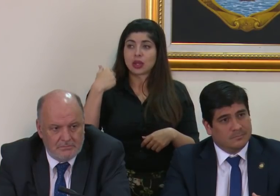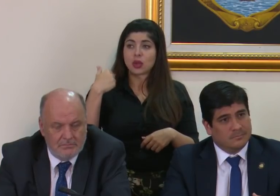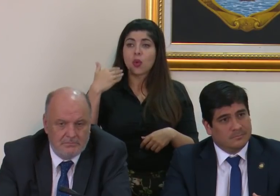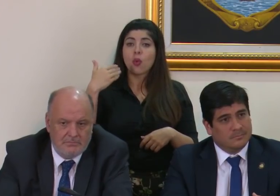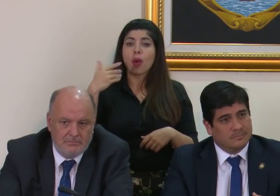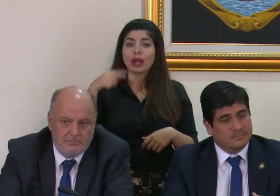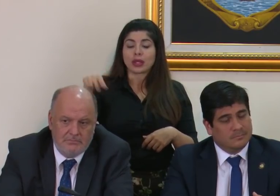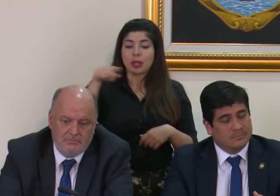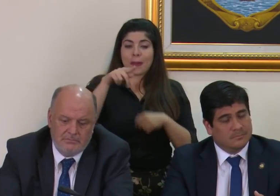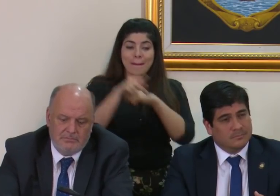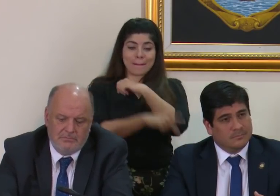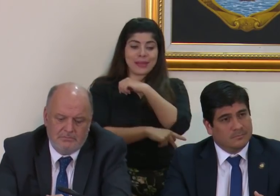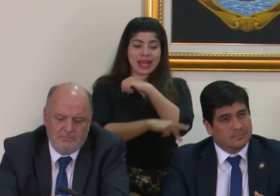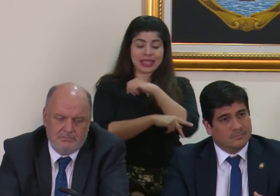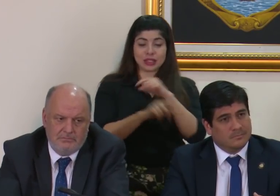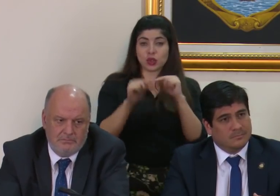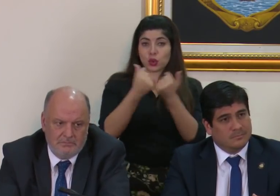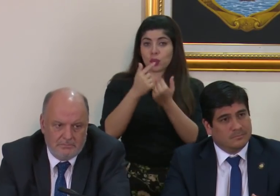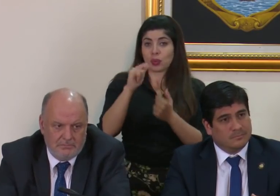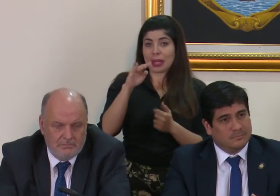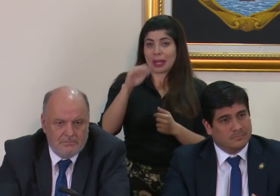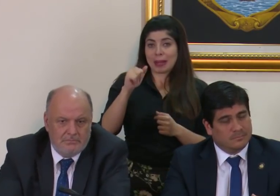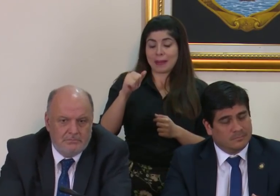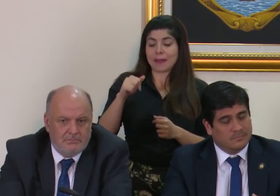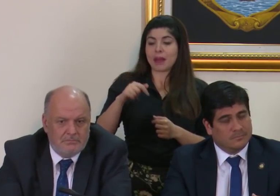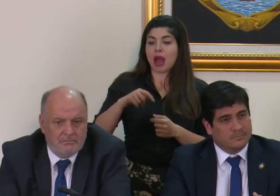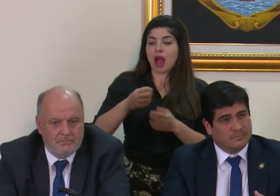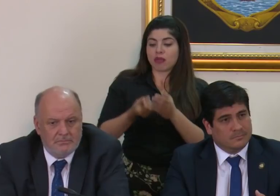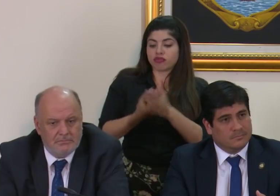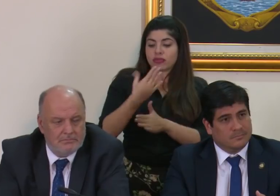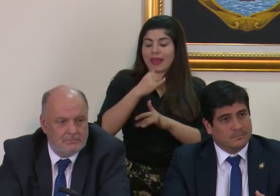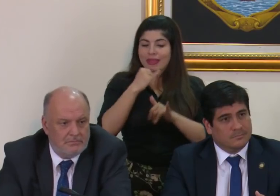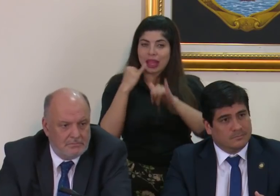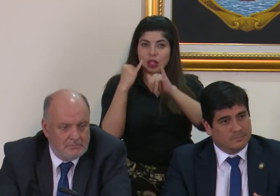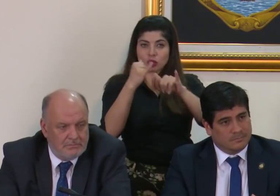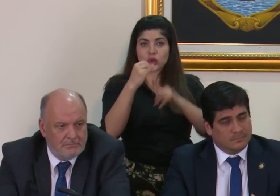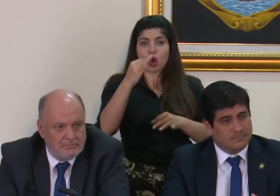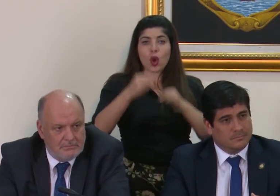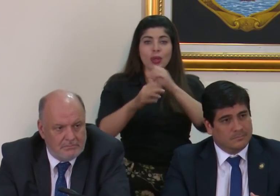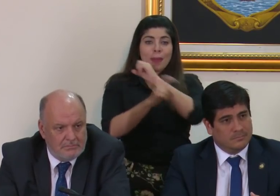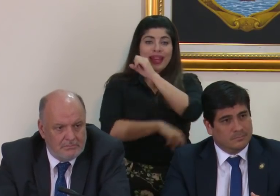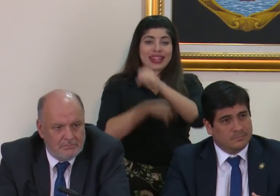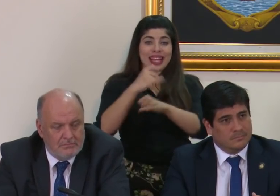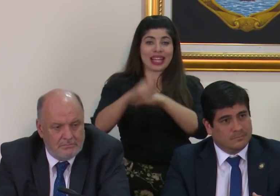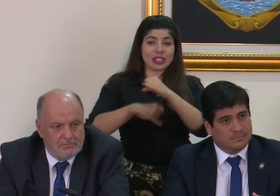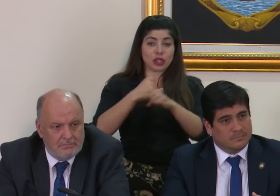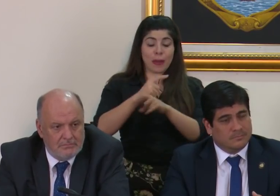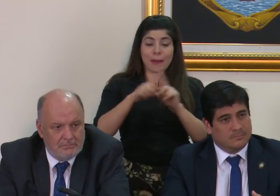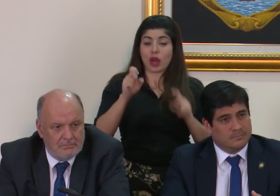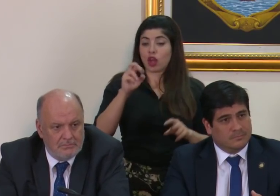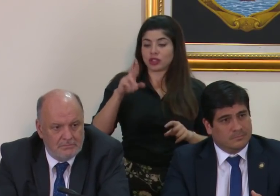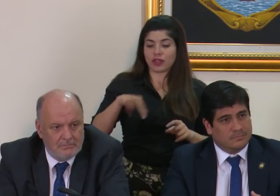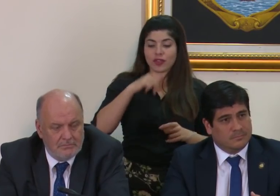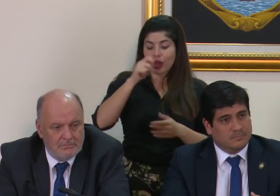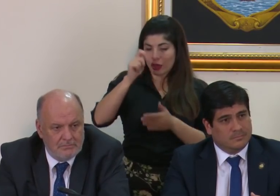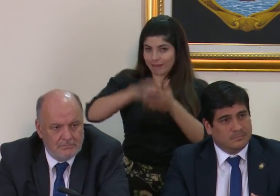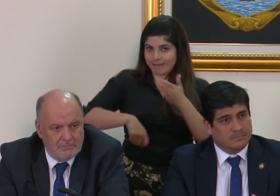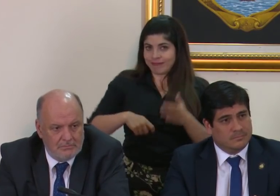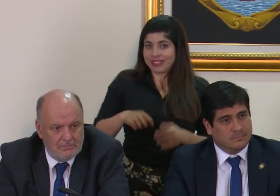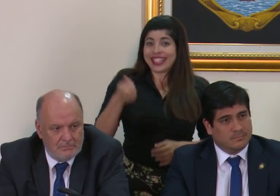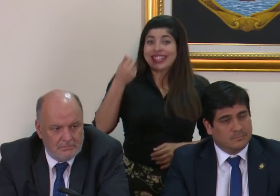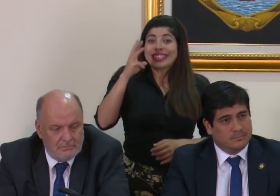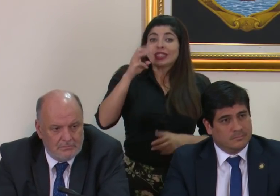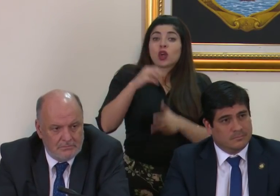países del grupo de Lima suscribieron o elevaron la denuncia ante la corte penal internacional y Costa Rica no lo hizo el 16 de octubre